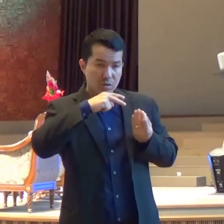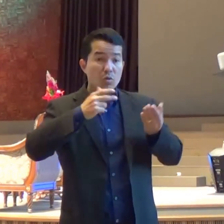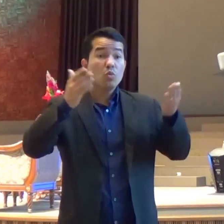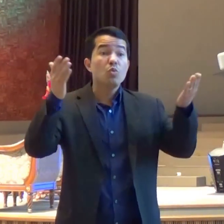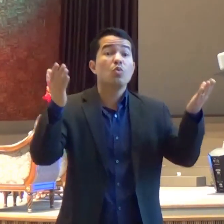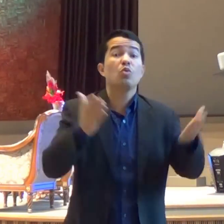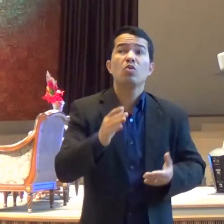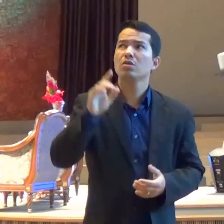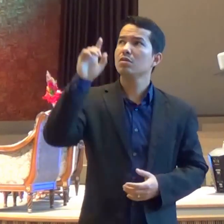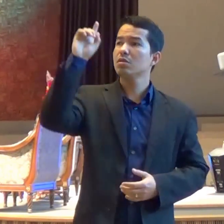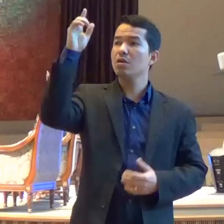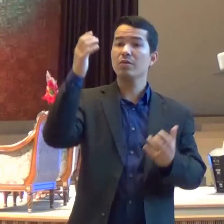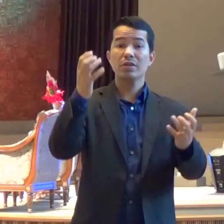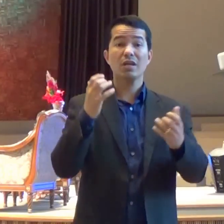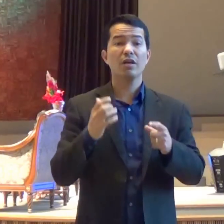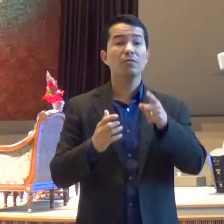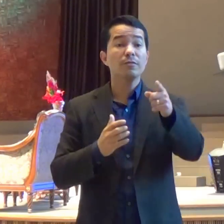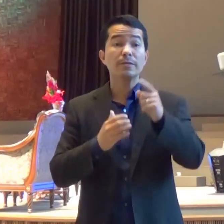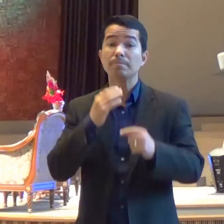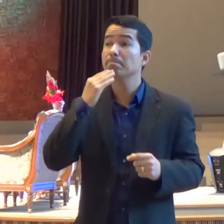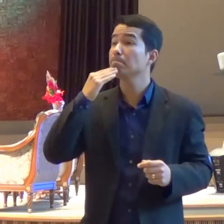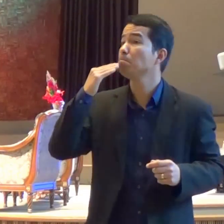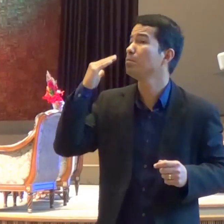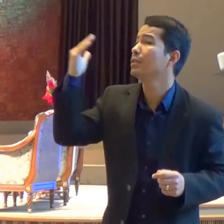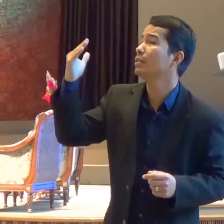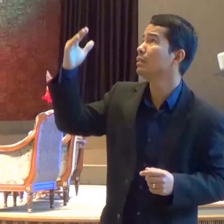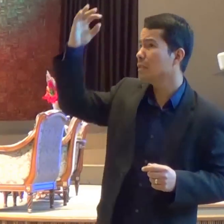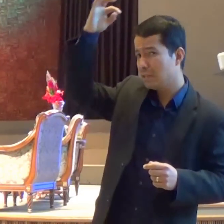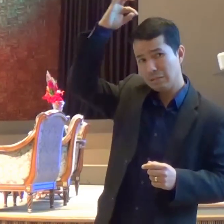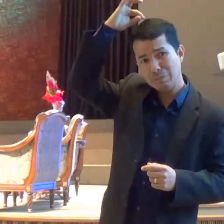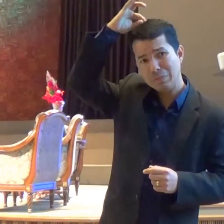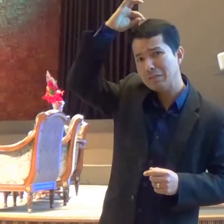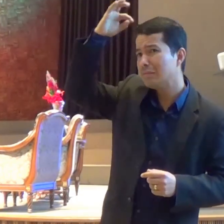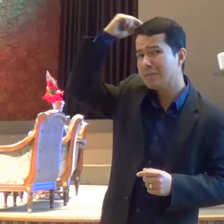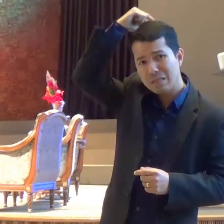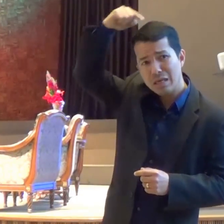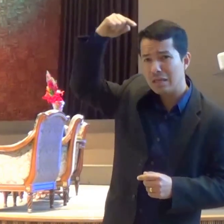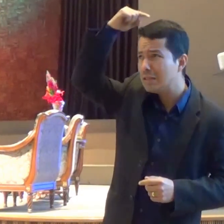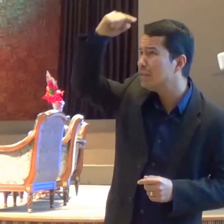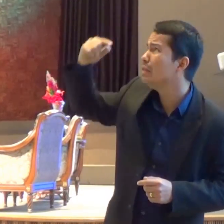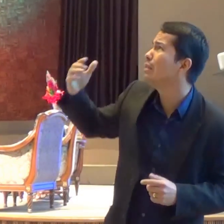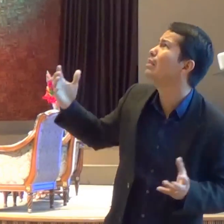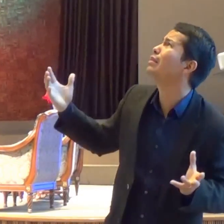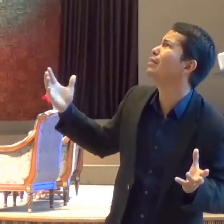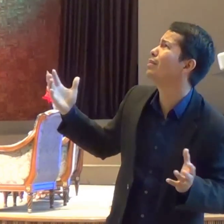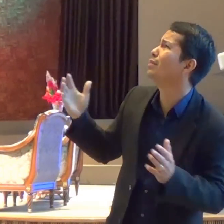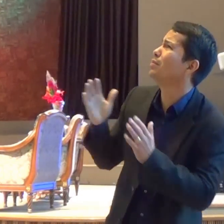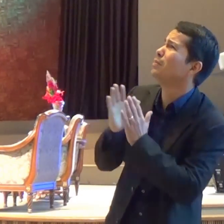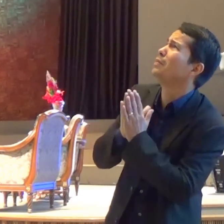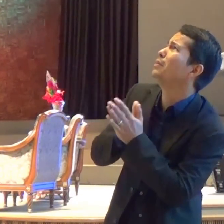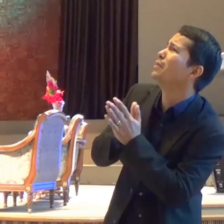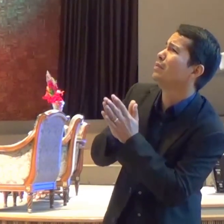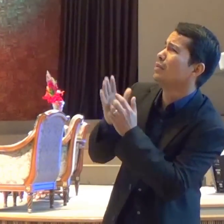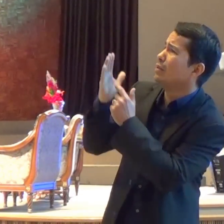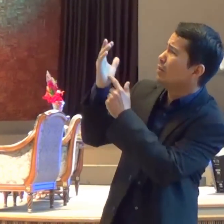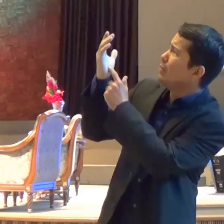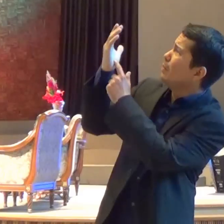peça Ao Espírito Santo De Deus Que ele revele O que ele precisa fazer Na tua vida